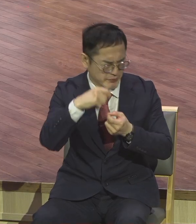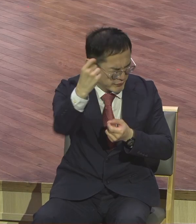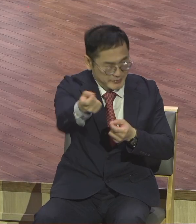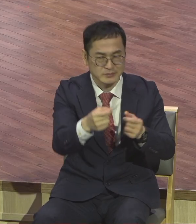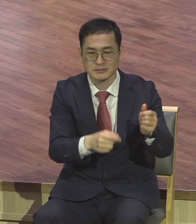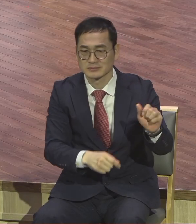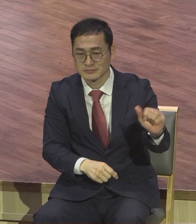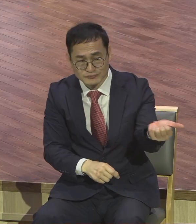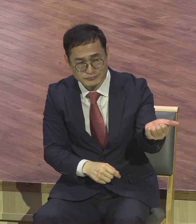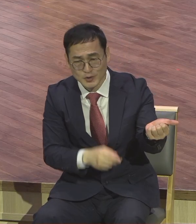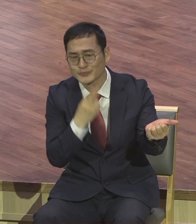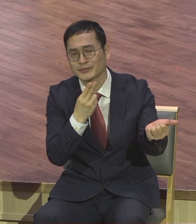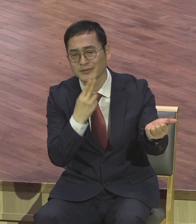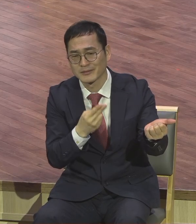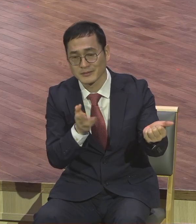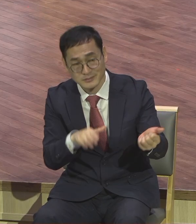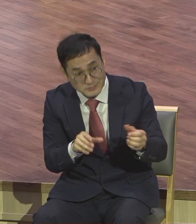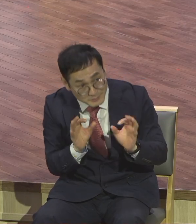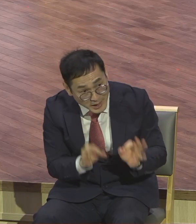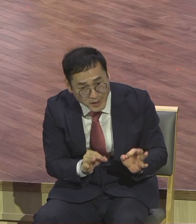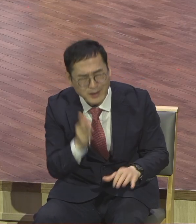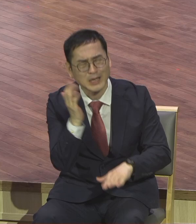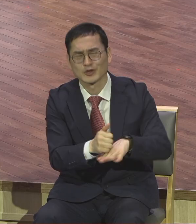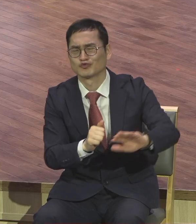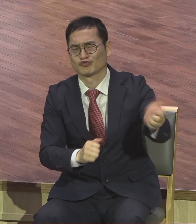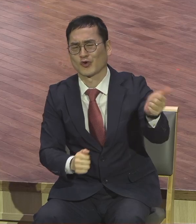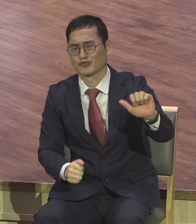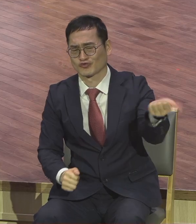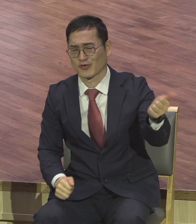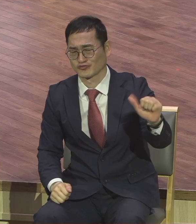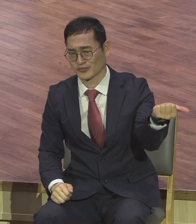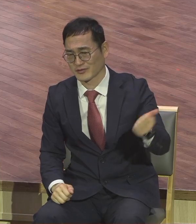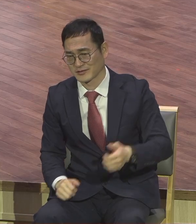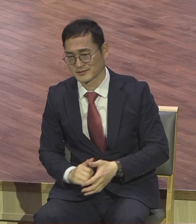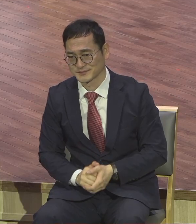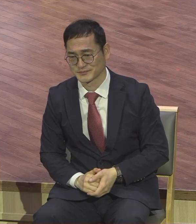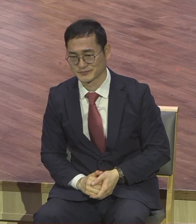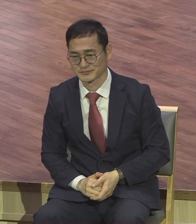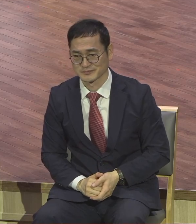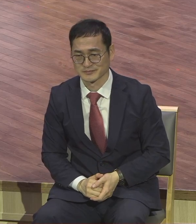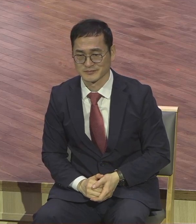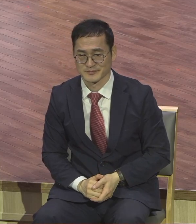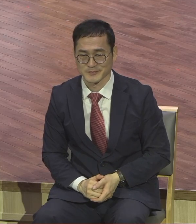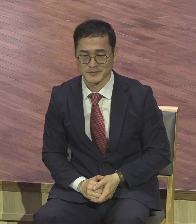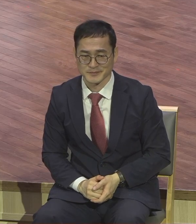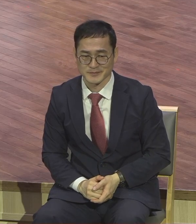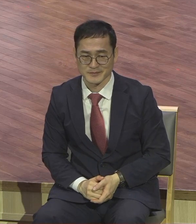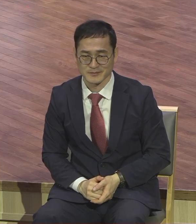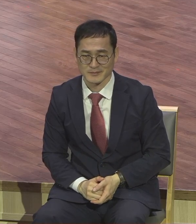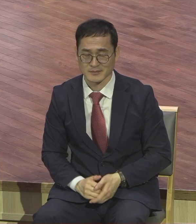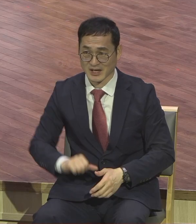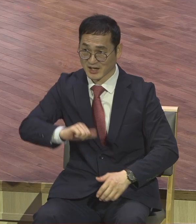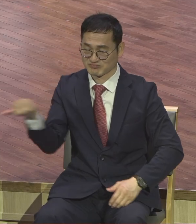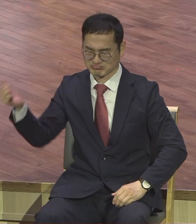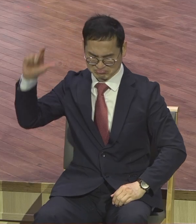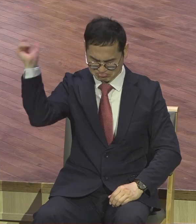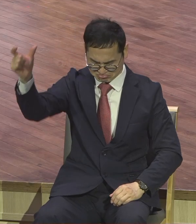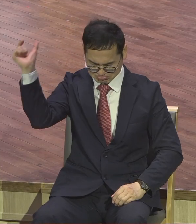죽어요. 죽으면 다 무너집니다. 안 죽는 애들이 죽었으니까. 그럼 또 뭘 하는지 아세요?